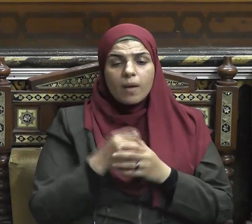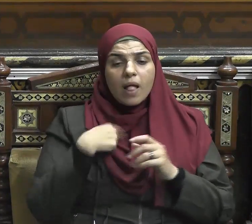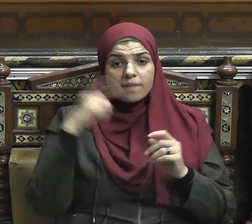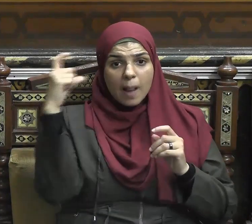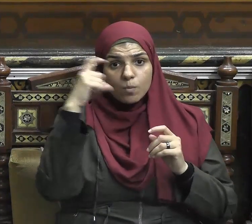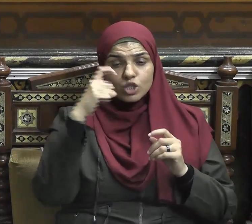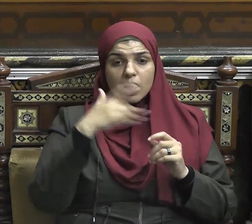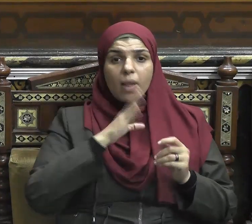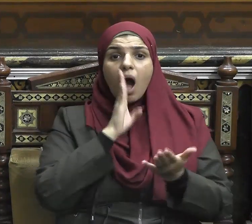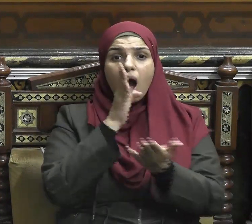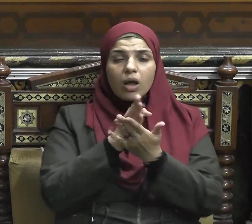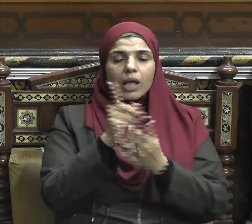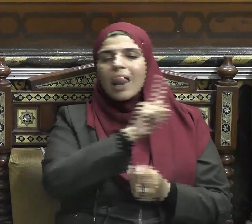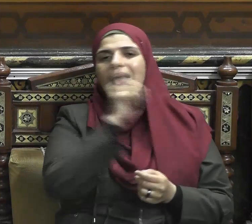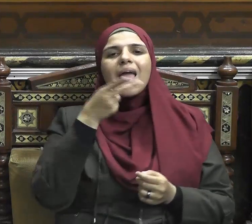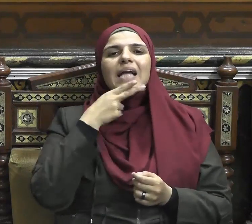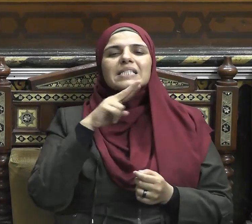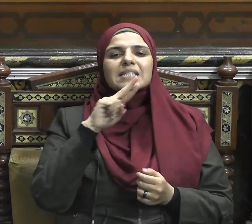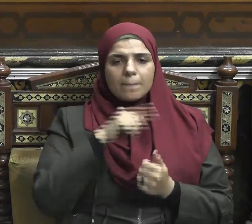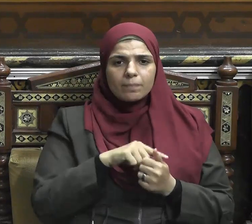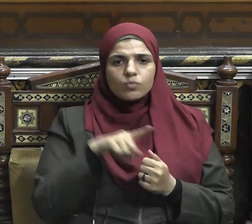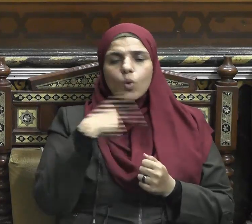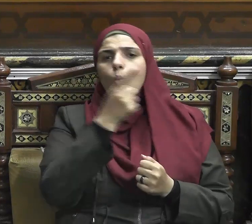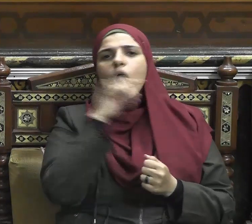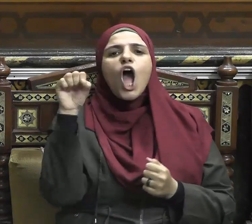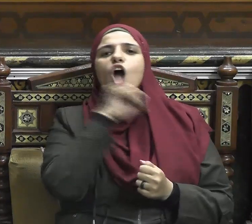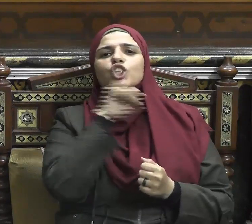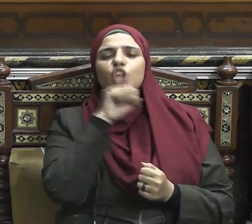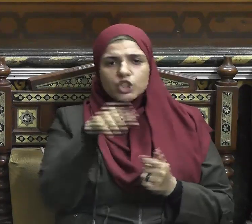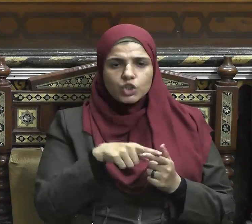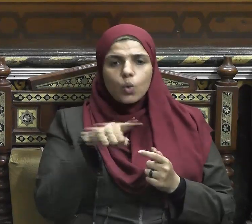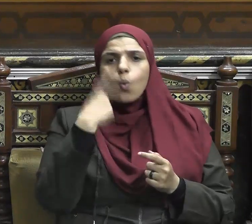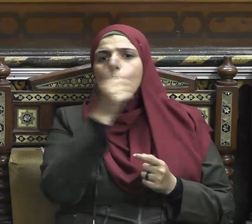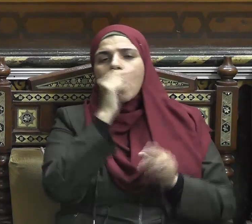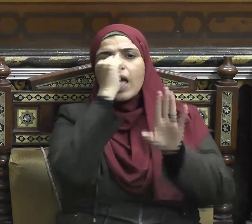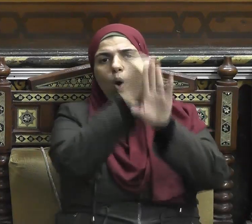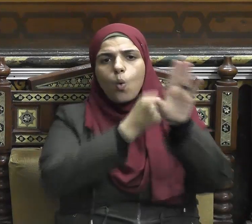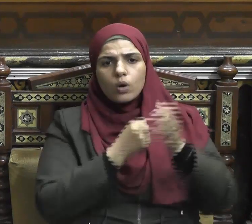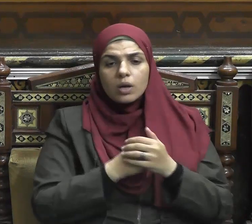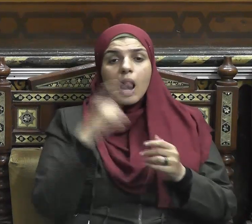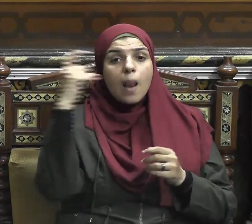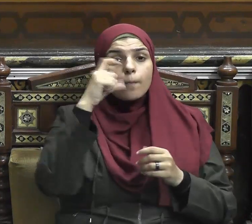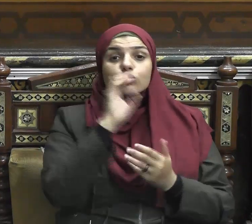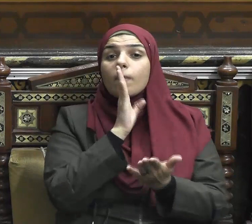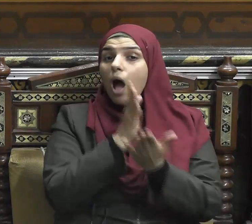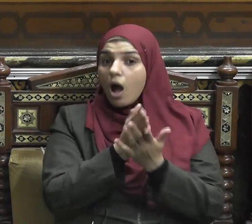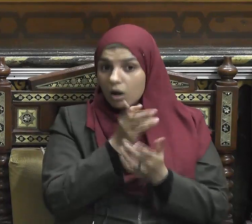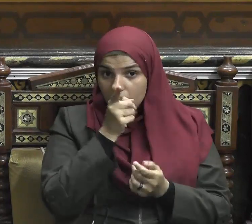الفحش وقول الزور وأكل مال اليتيم وقف المحصنة وأمرنا أن